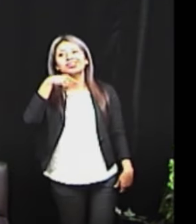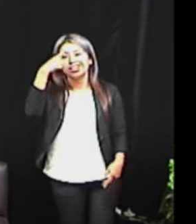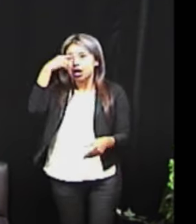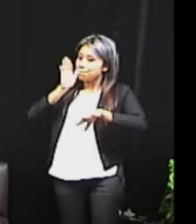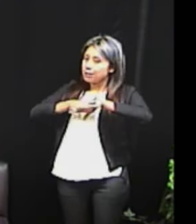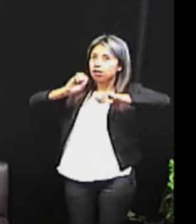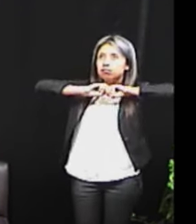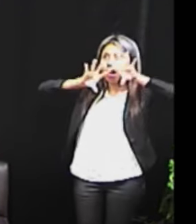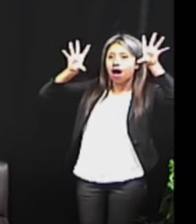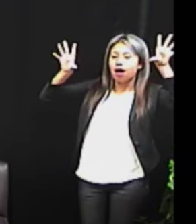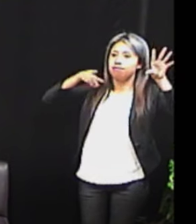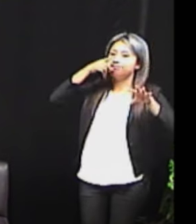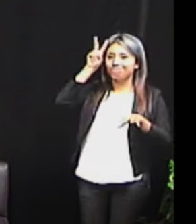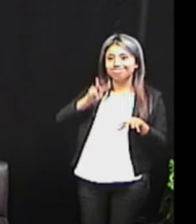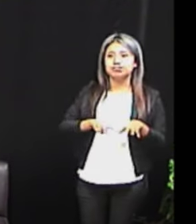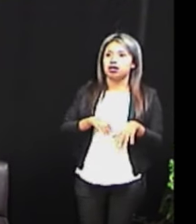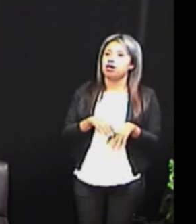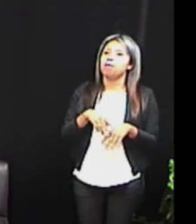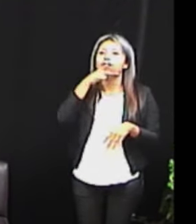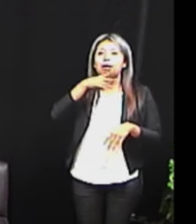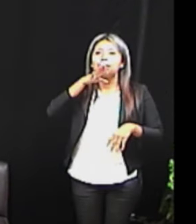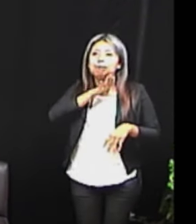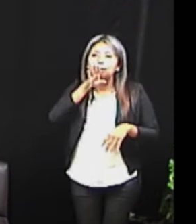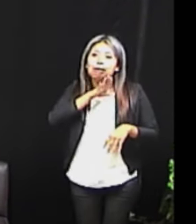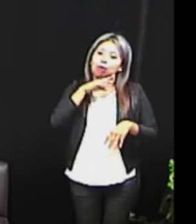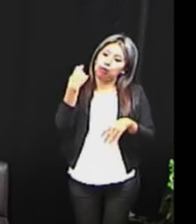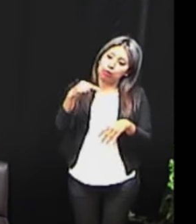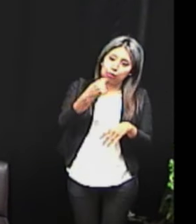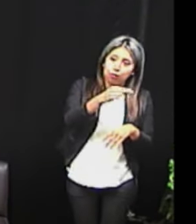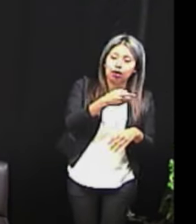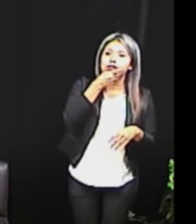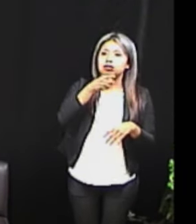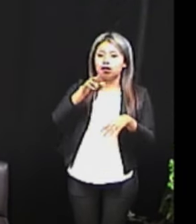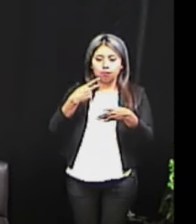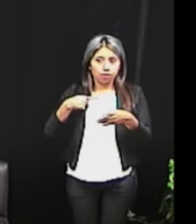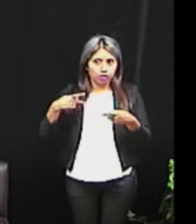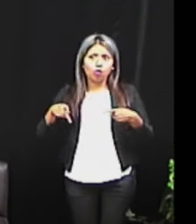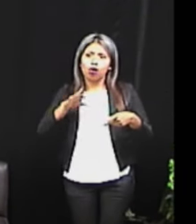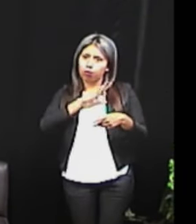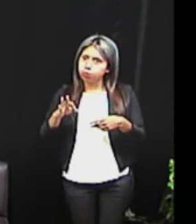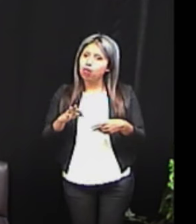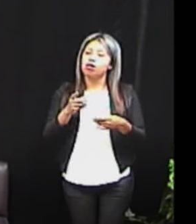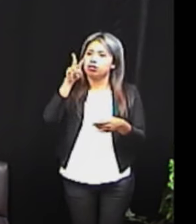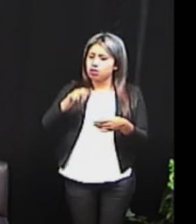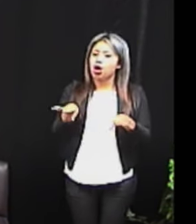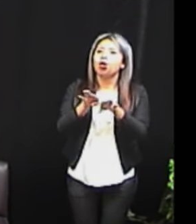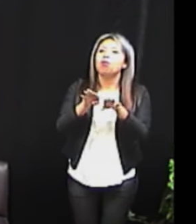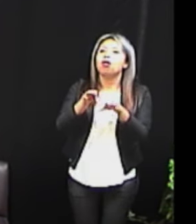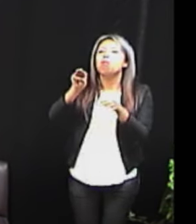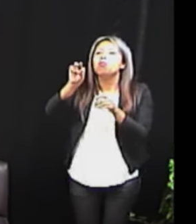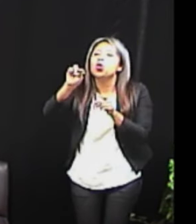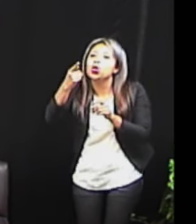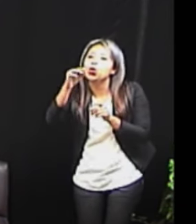esclarecer que son mal nombradas las personas con discapacidad intelectual cuando se refieren a ellas como